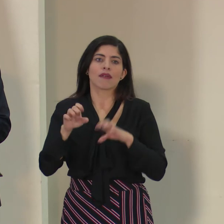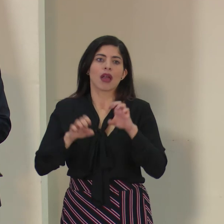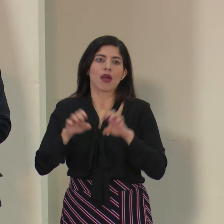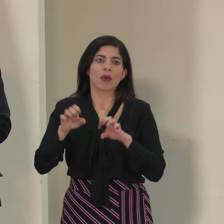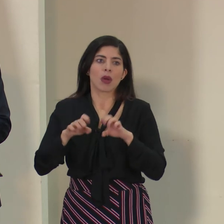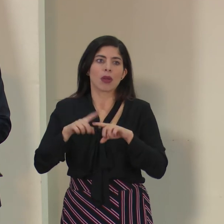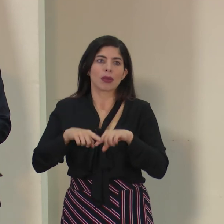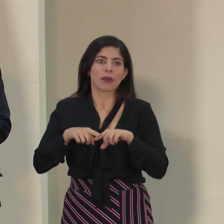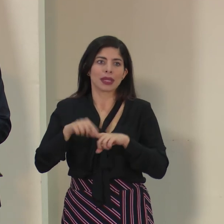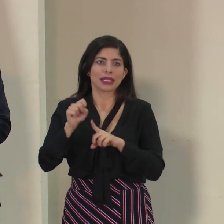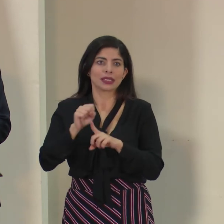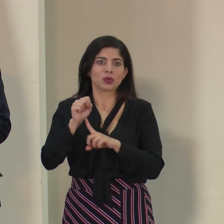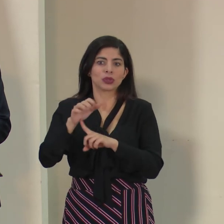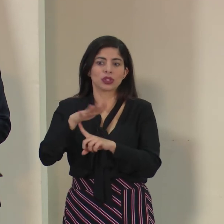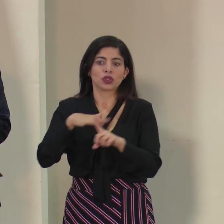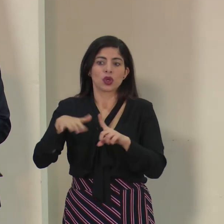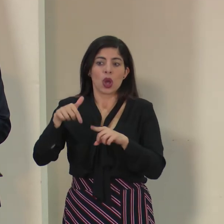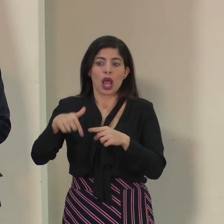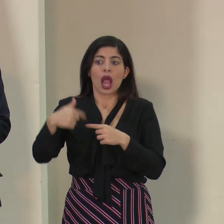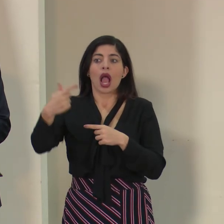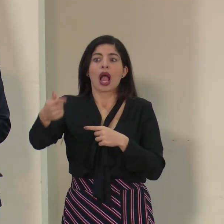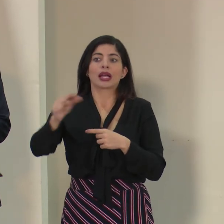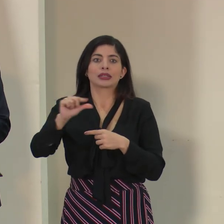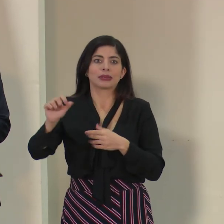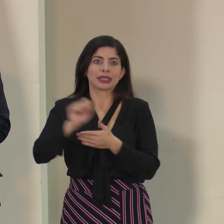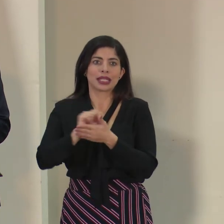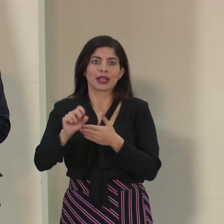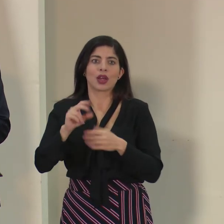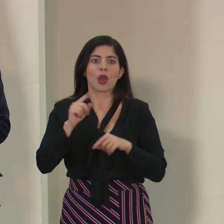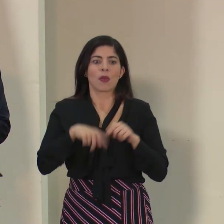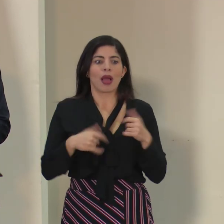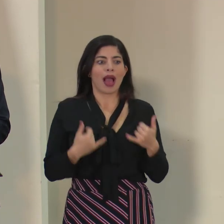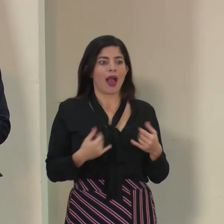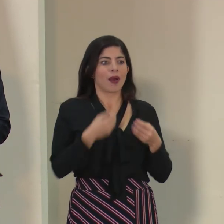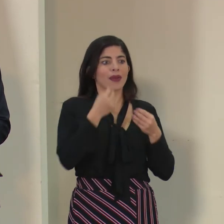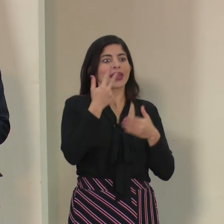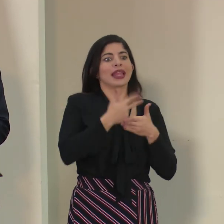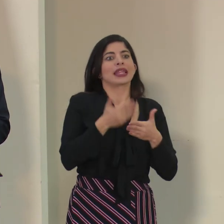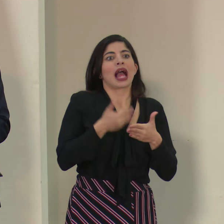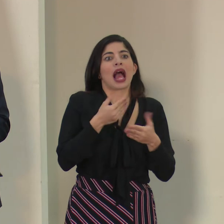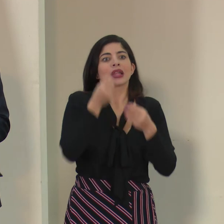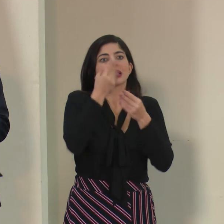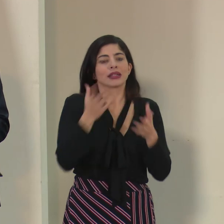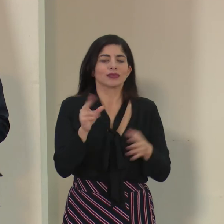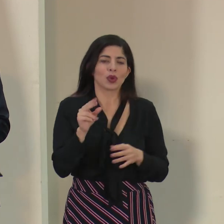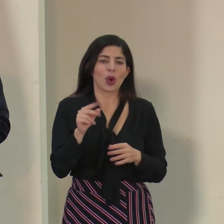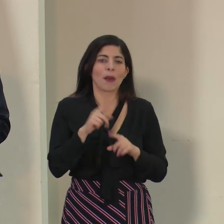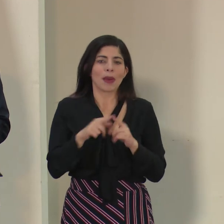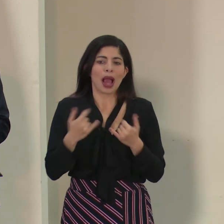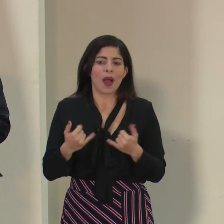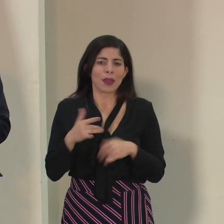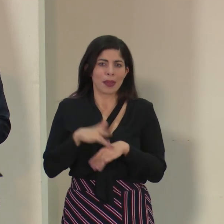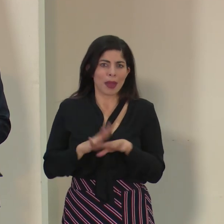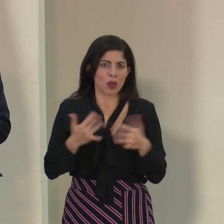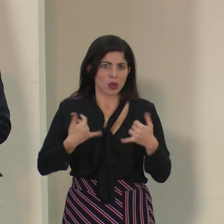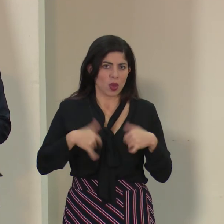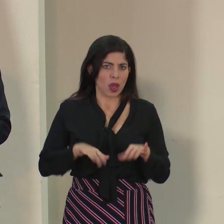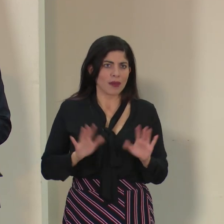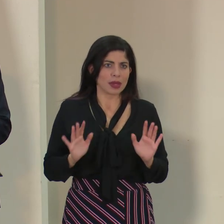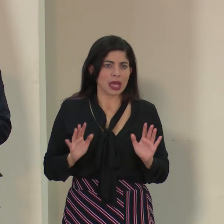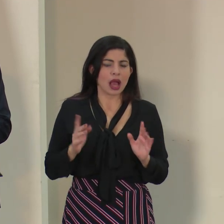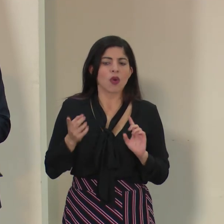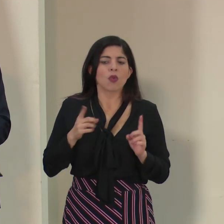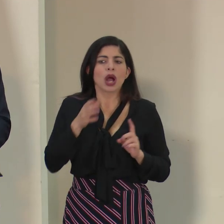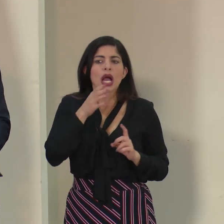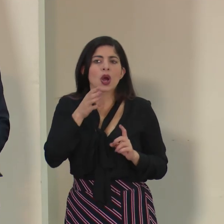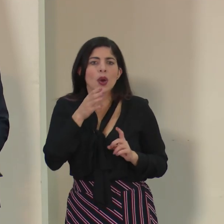escenario que tengamos de aquí a Semana Santa. Tampoco es que vamos a hacer el comunicado pues tres días antes, ¿verdad? Pero todavía es un poco temprano para decir qué